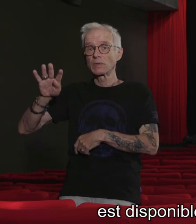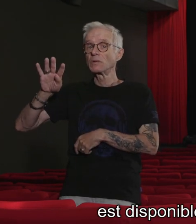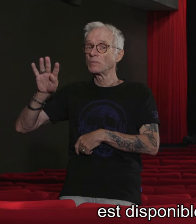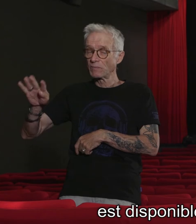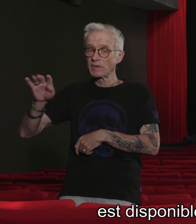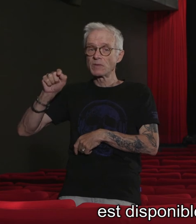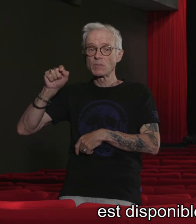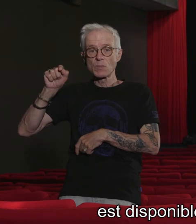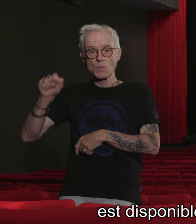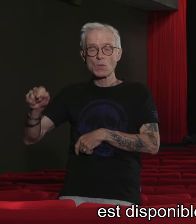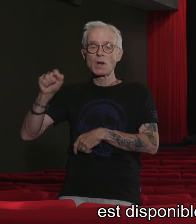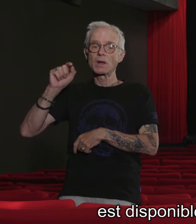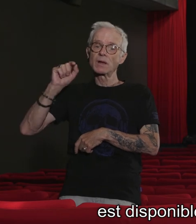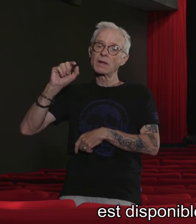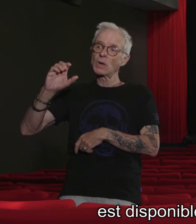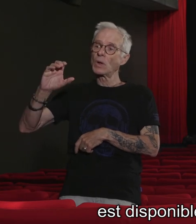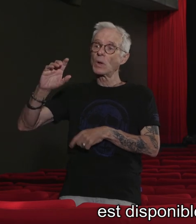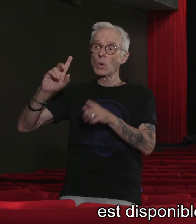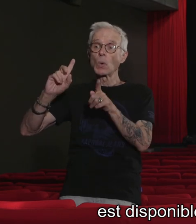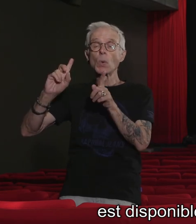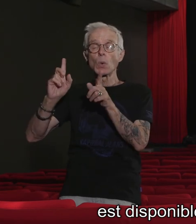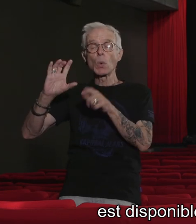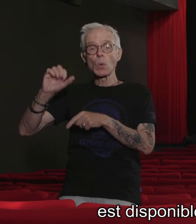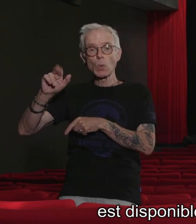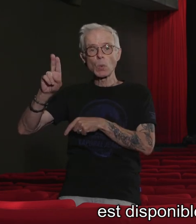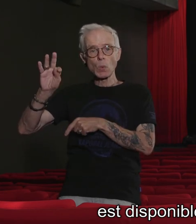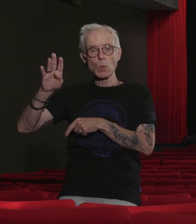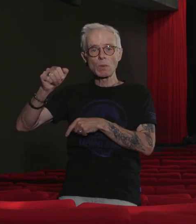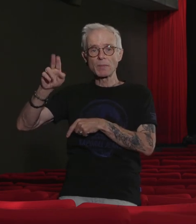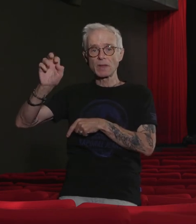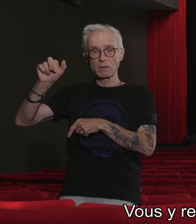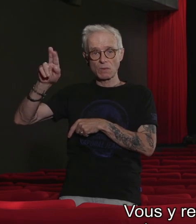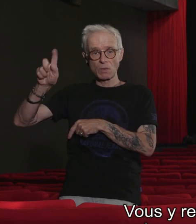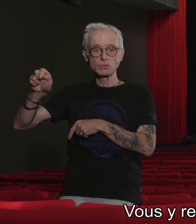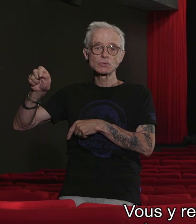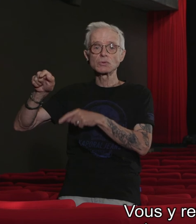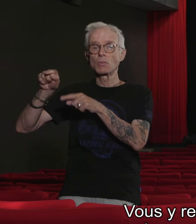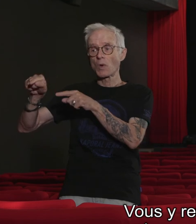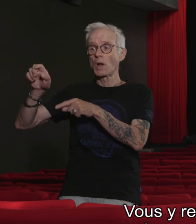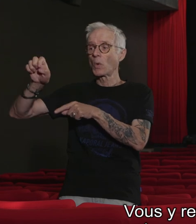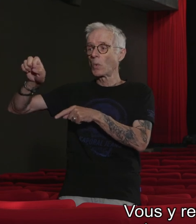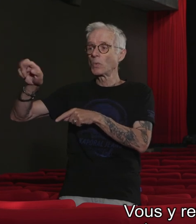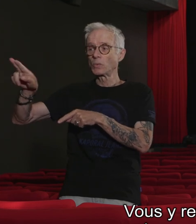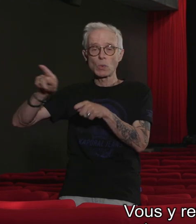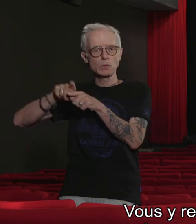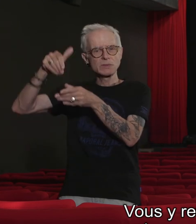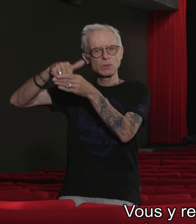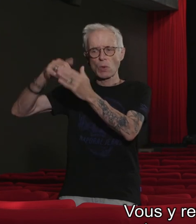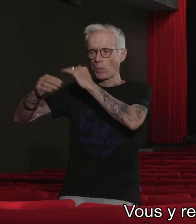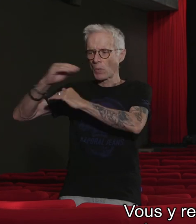.courmétrange.eu Vous y retrouverez également le programme du festival,